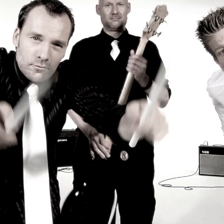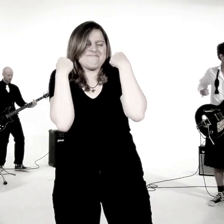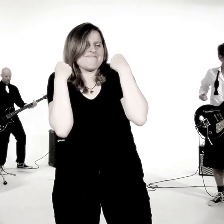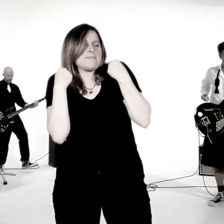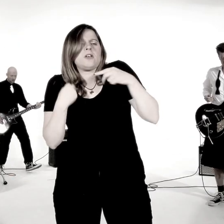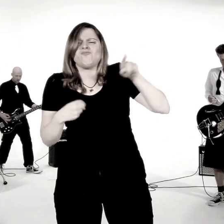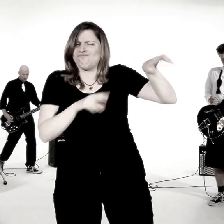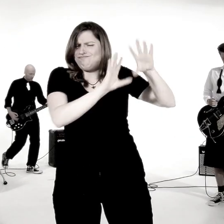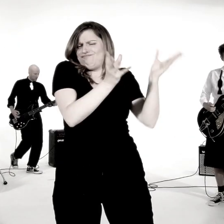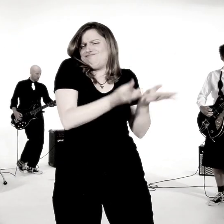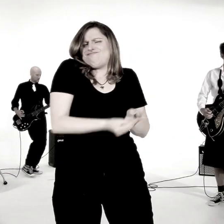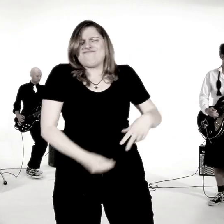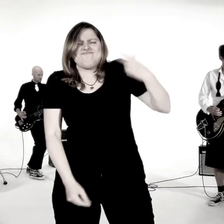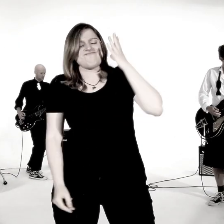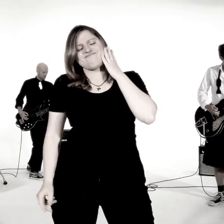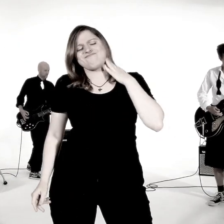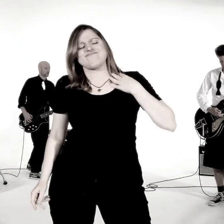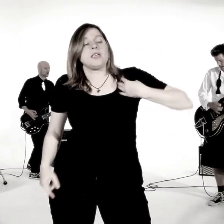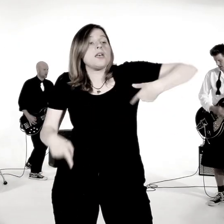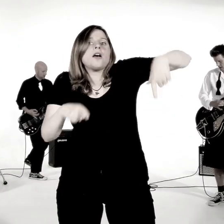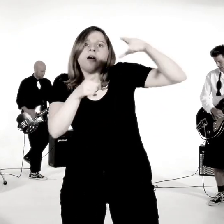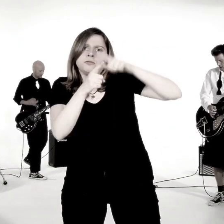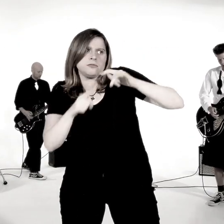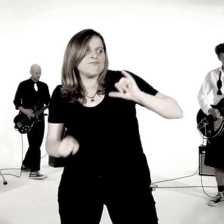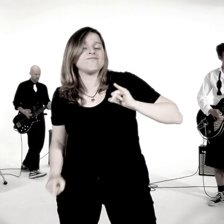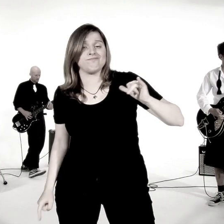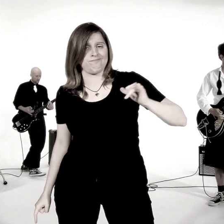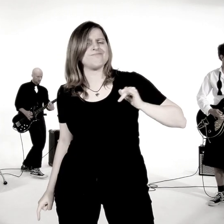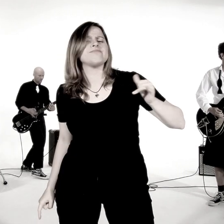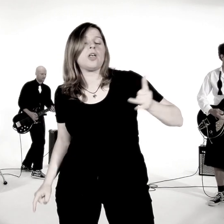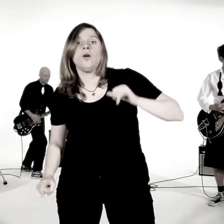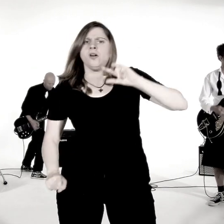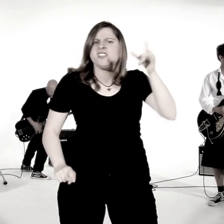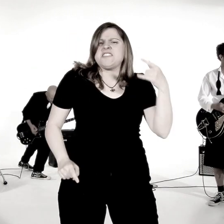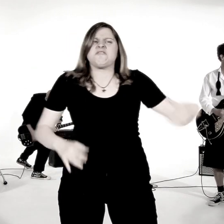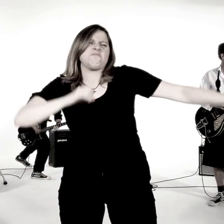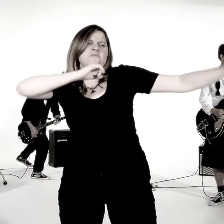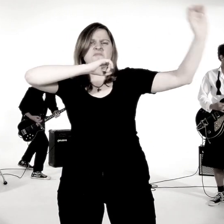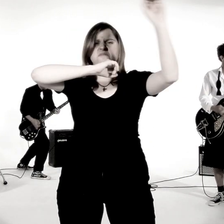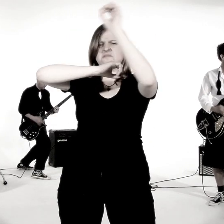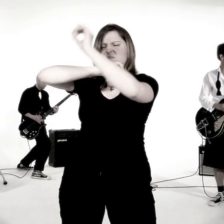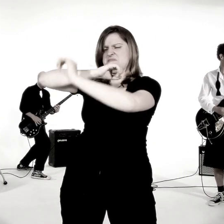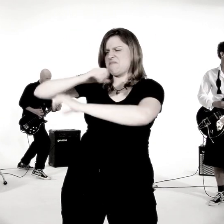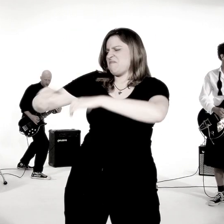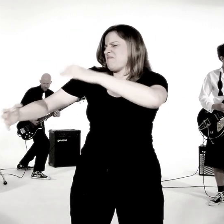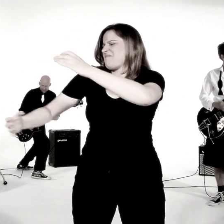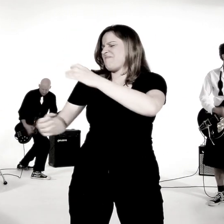Alles an ihm ist sexy und interessant Doch nach der ersten schlechten Nacht